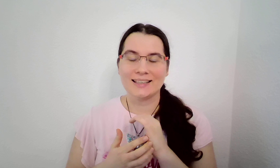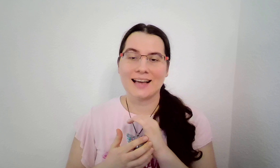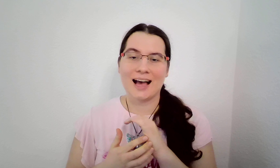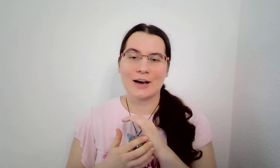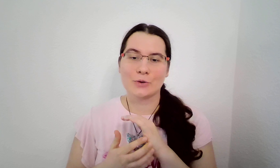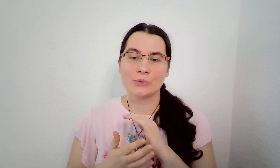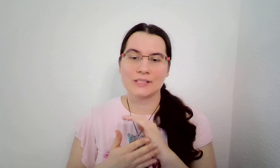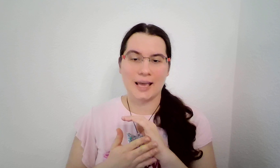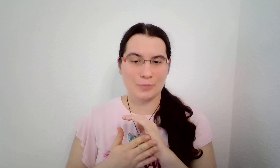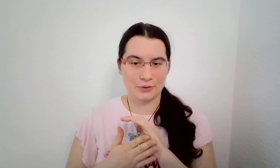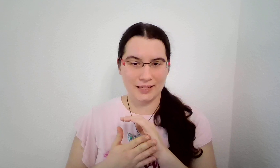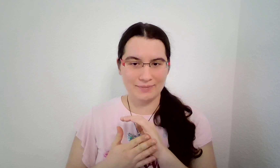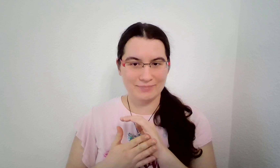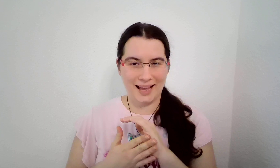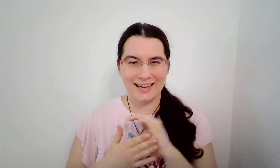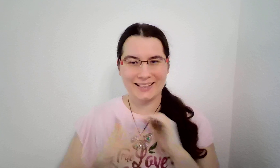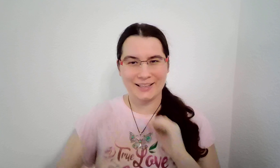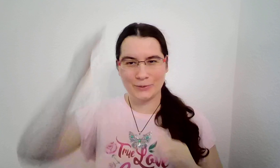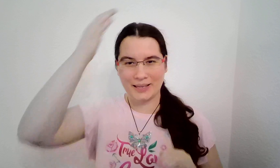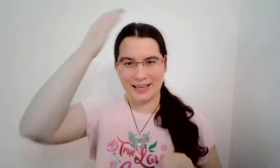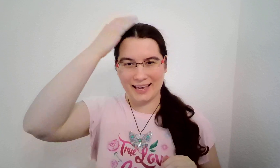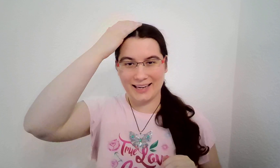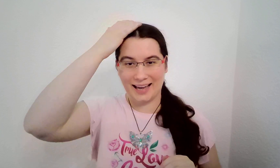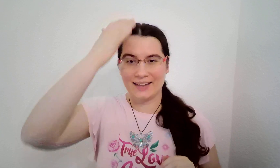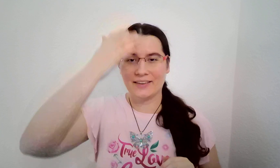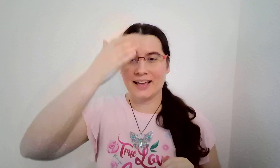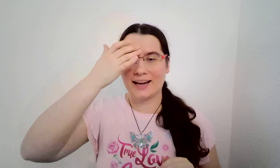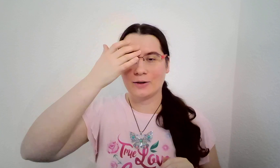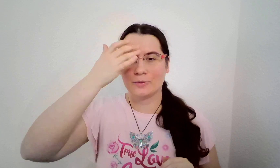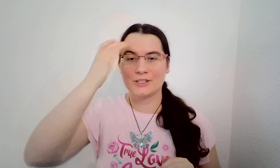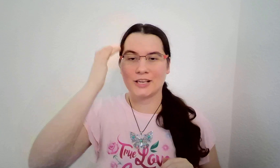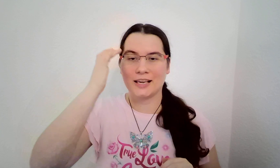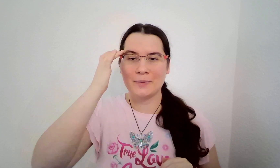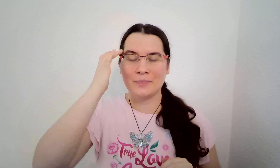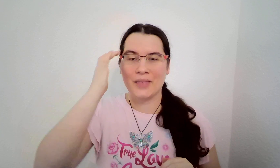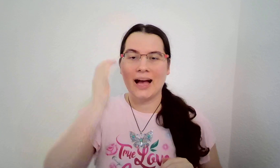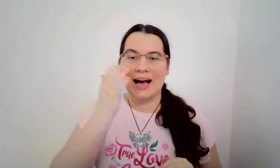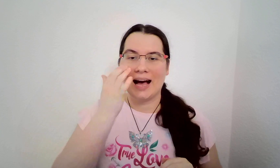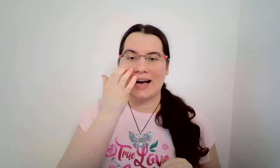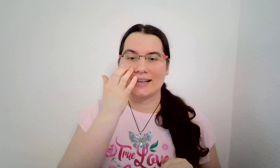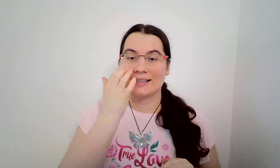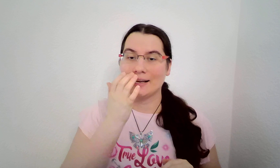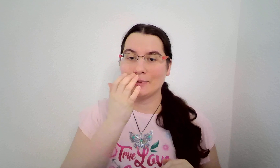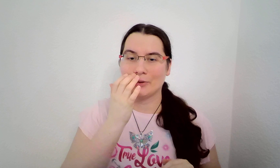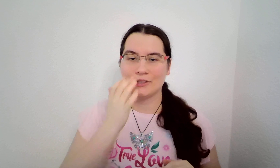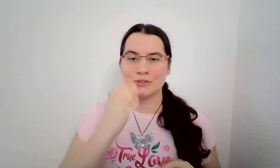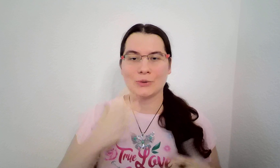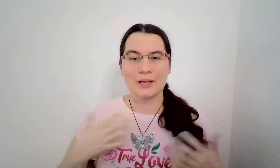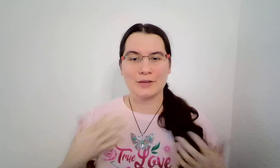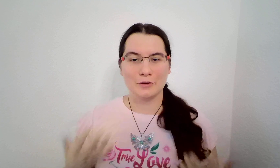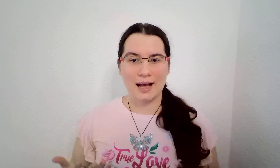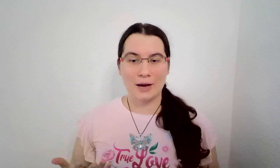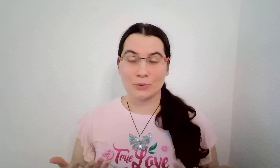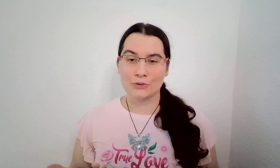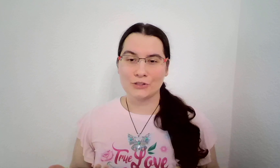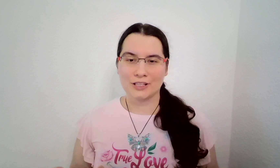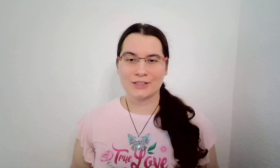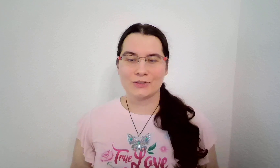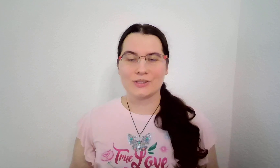na různé body, na hraně ruky, na hlavy a na obličej. A tyhle body jsou nervová končení, to